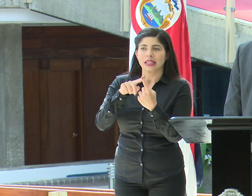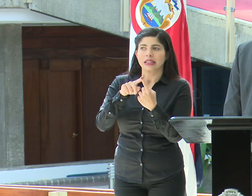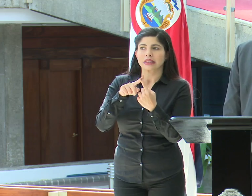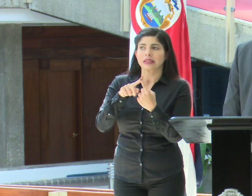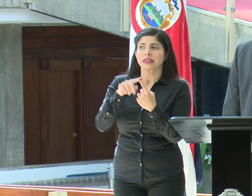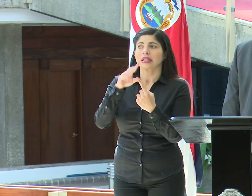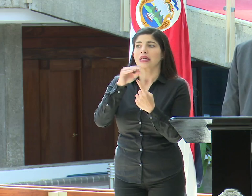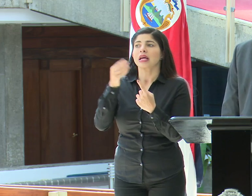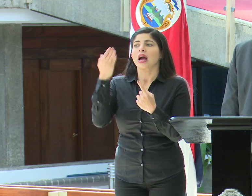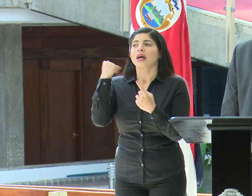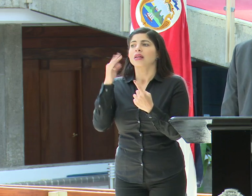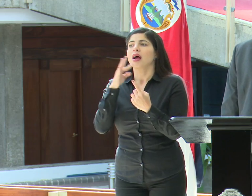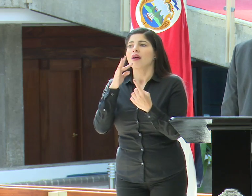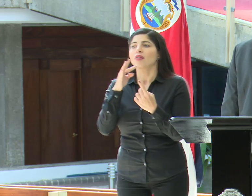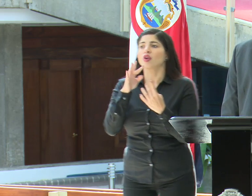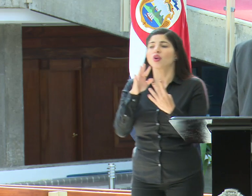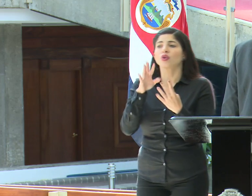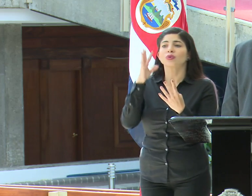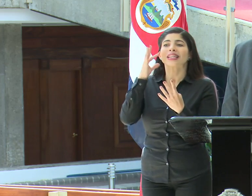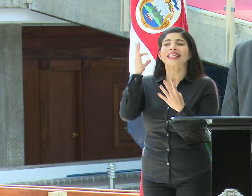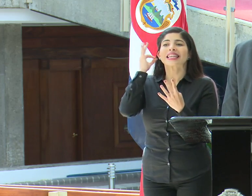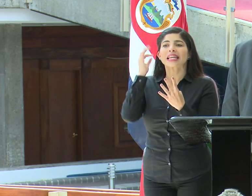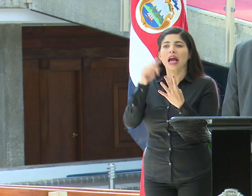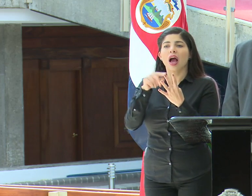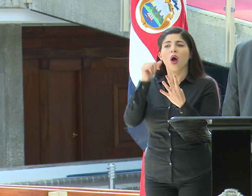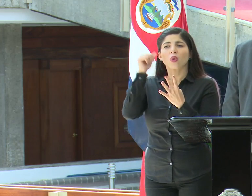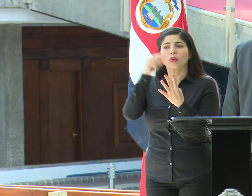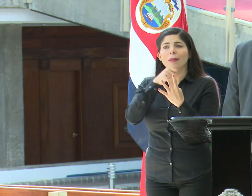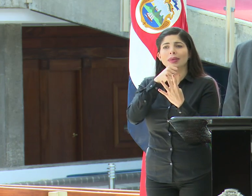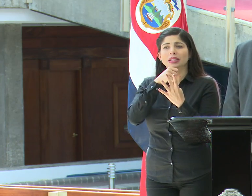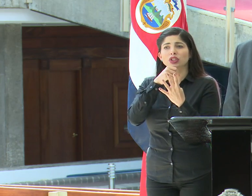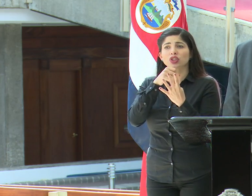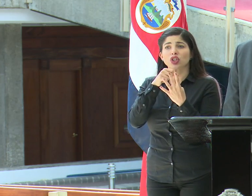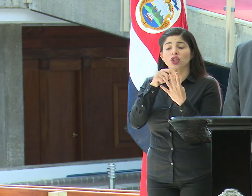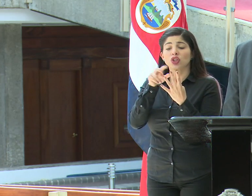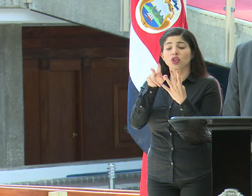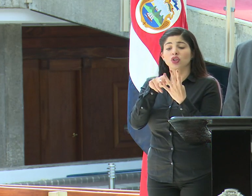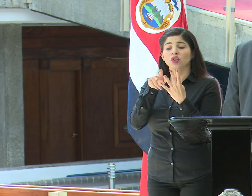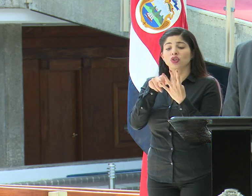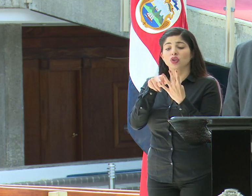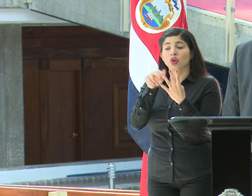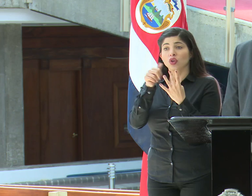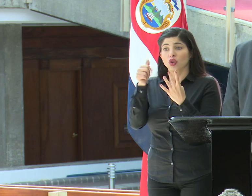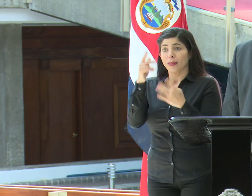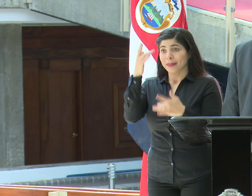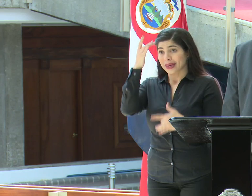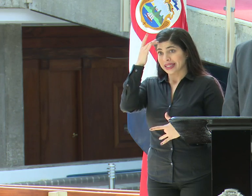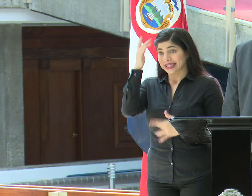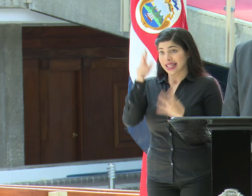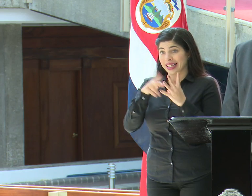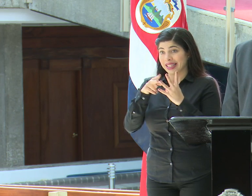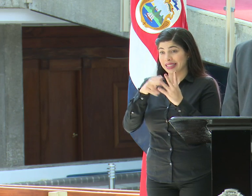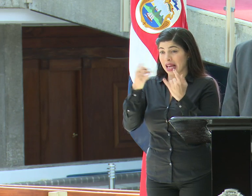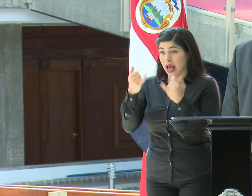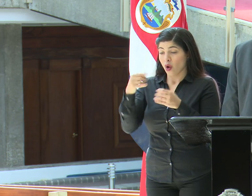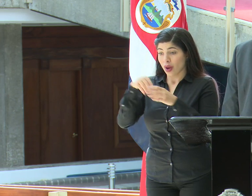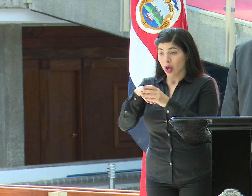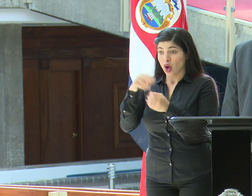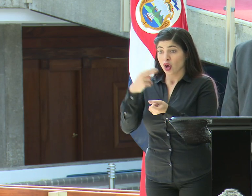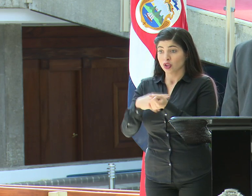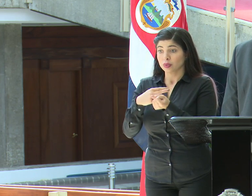además nos habían hablado de su tía que es una adulta mayor. Nuestra consulta es los otros dos pacientes que están hospitalizados